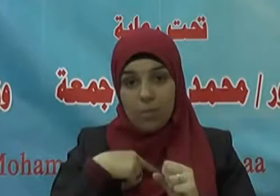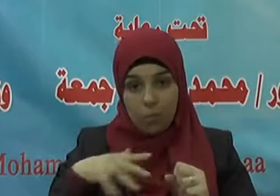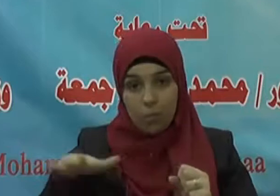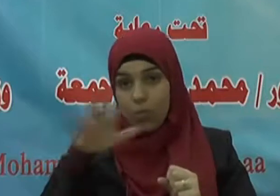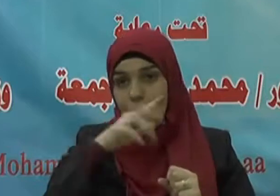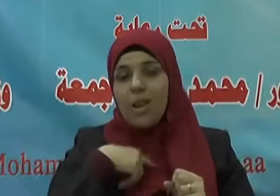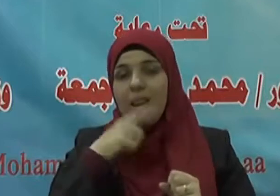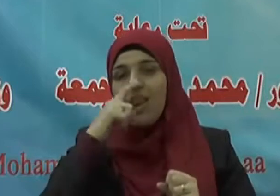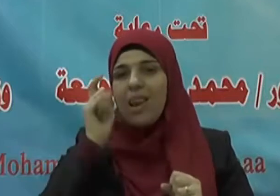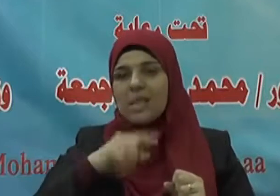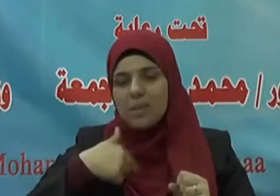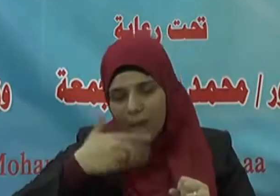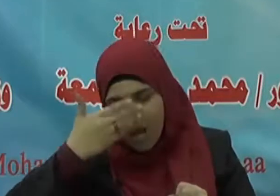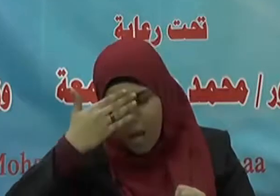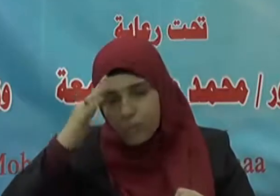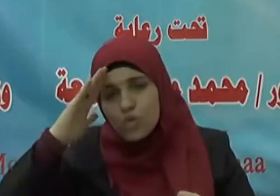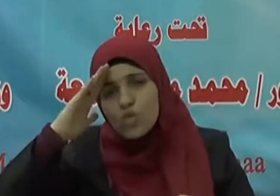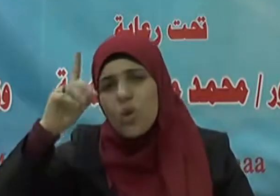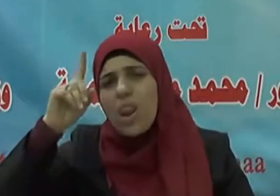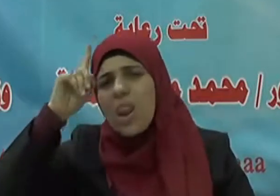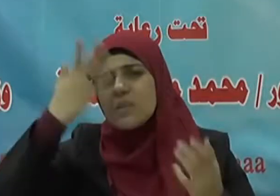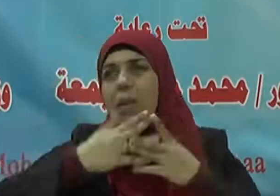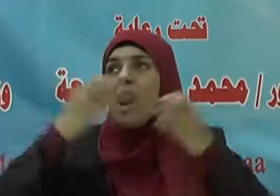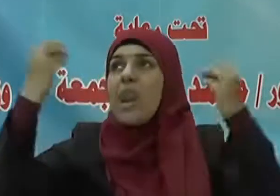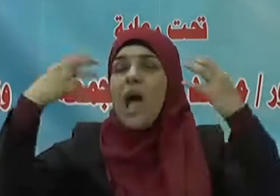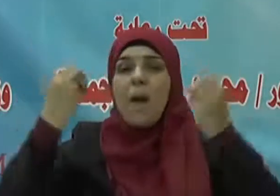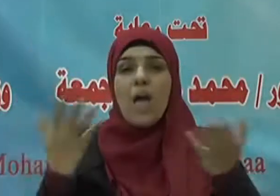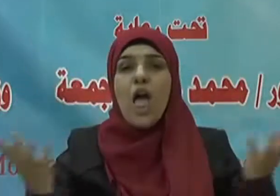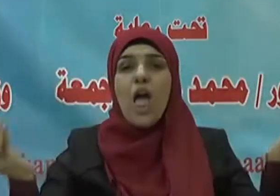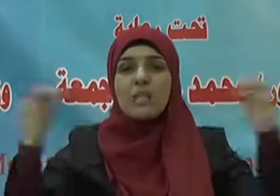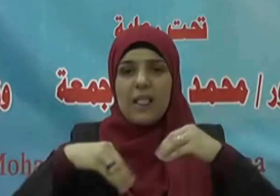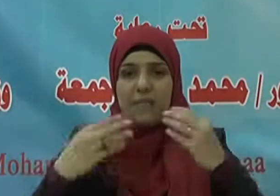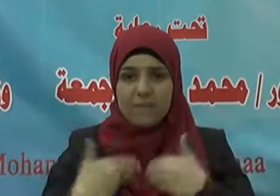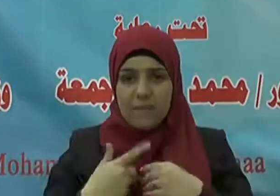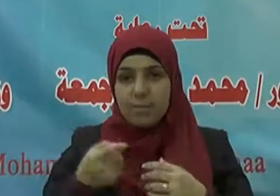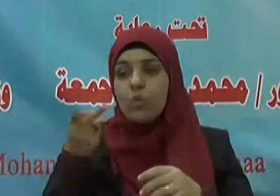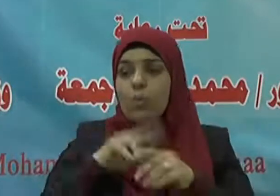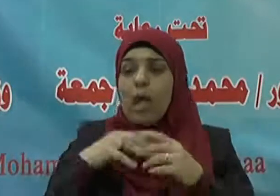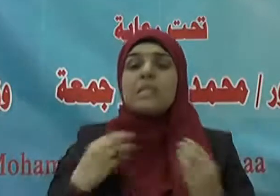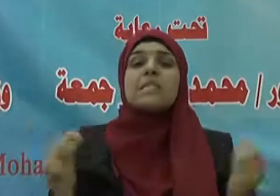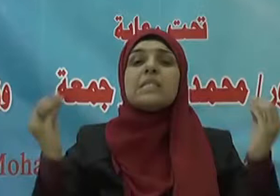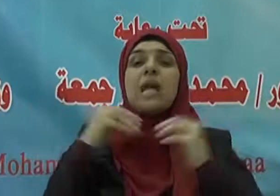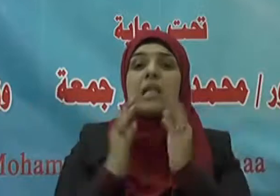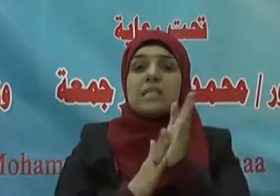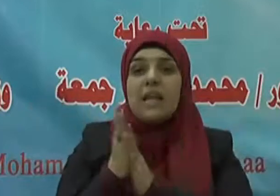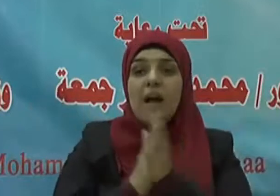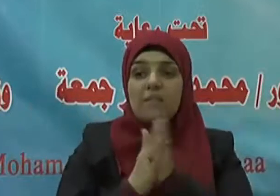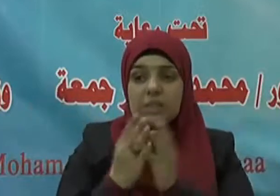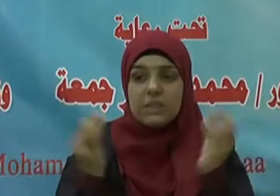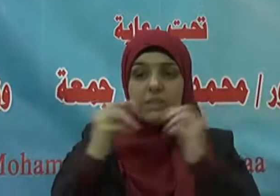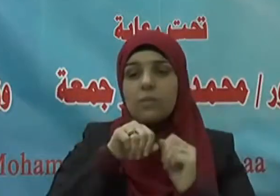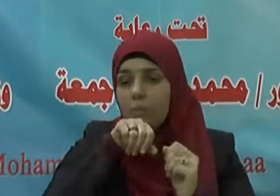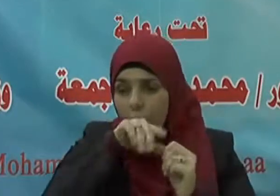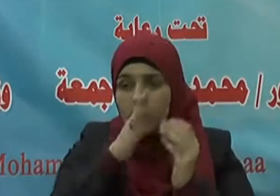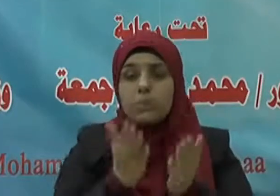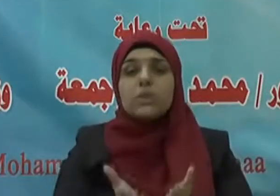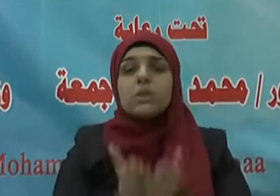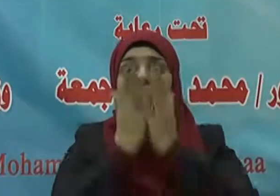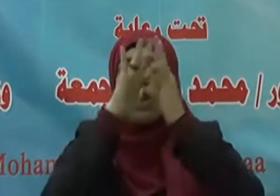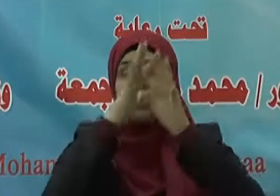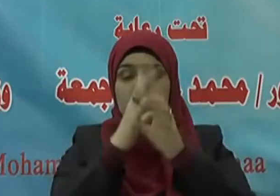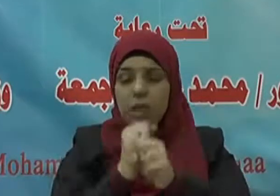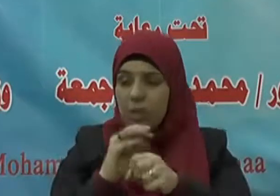أفلا أكون عبدا شكورا وما أكثر تحفيزه صلى الله عليه